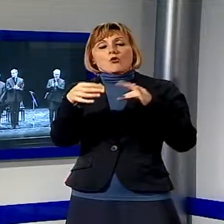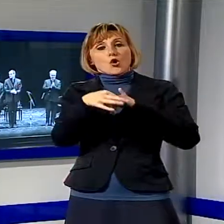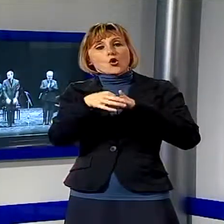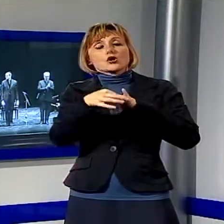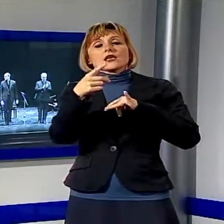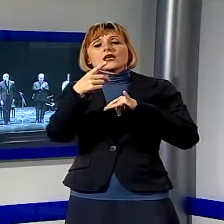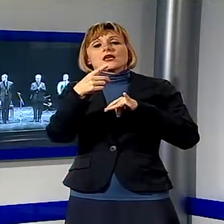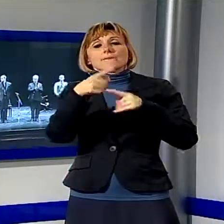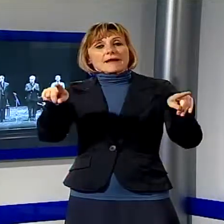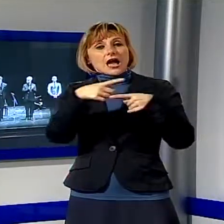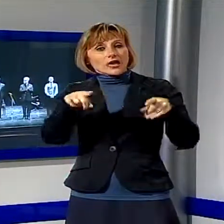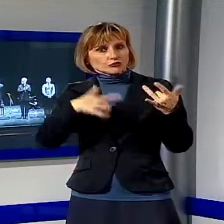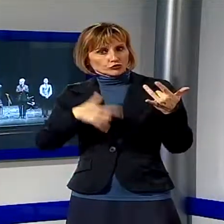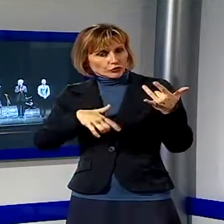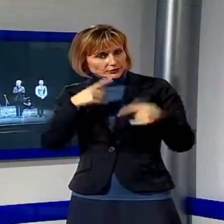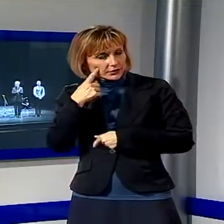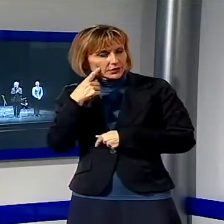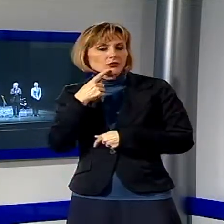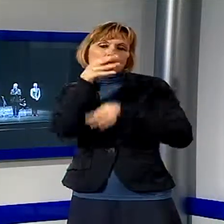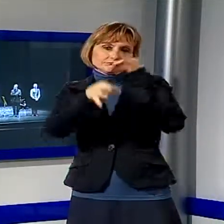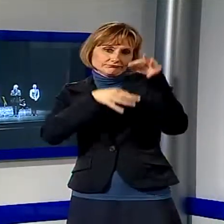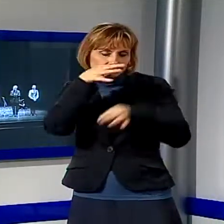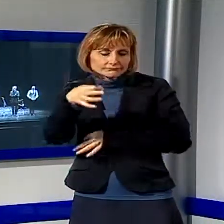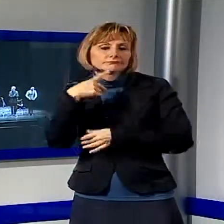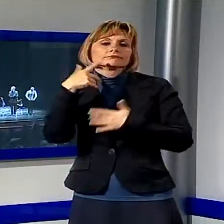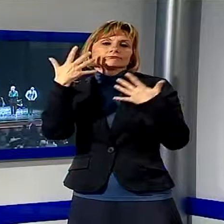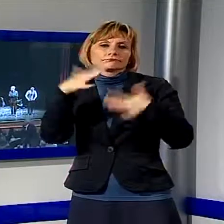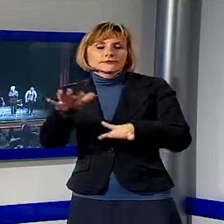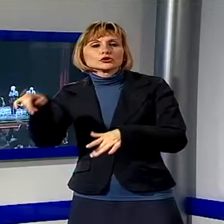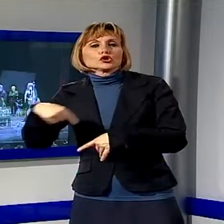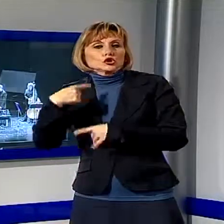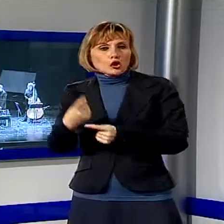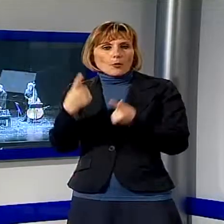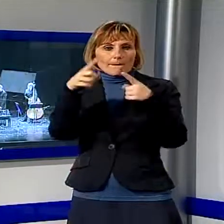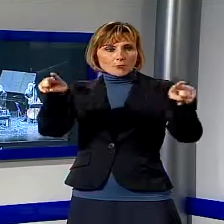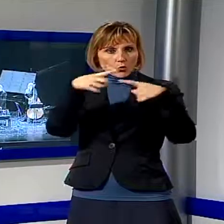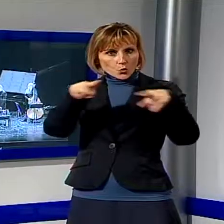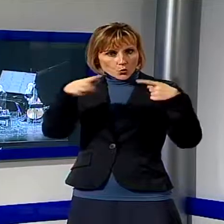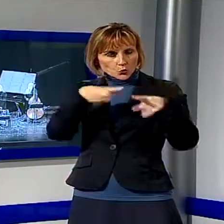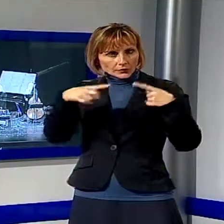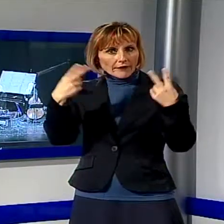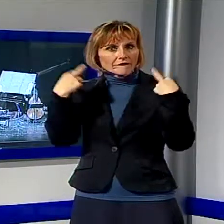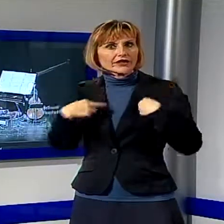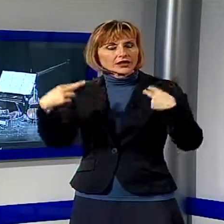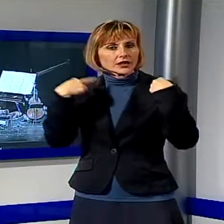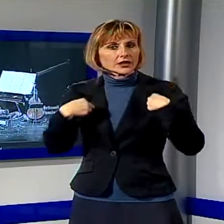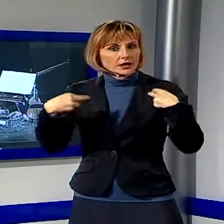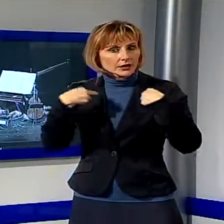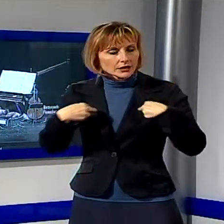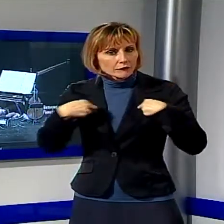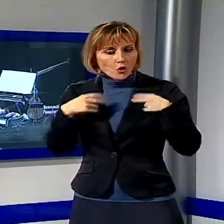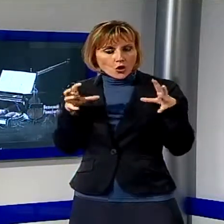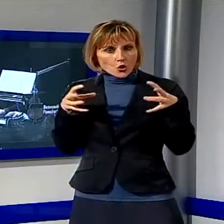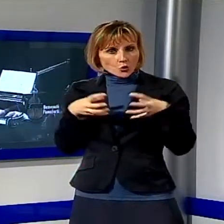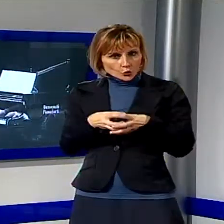teatro pieno in ogni ordine di posti. Momento magico della serata è stata l'esecuzione dal vivo da parte del quartetto For For Tango